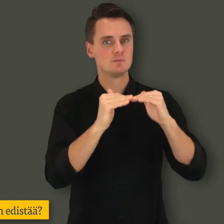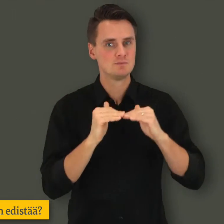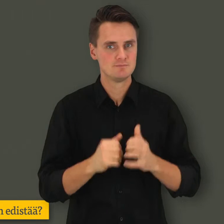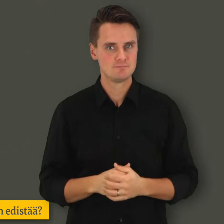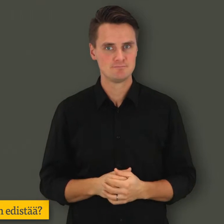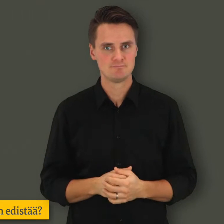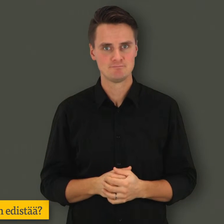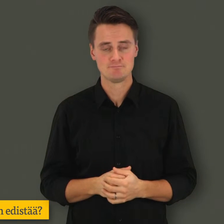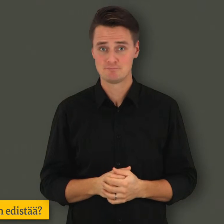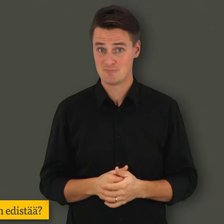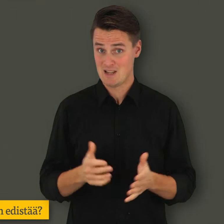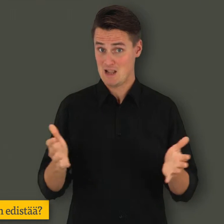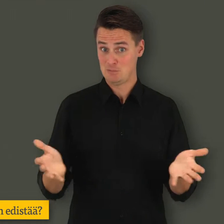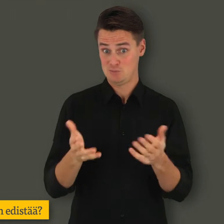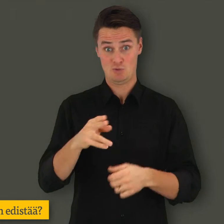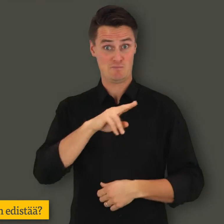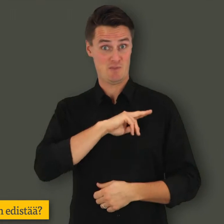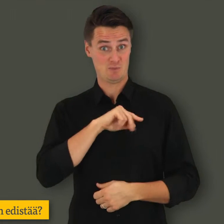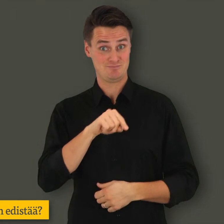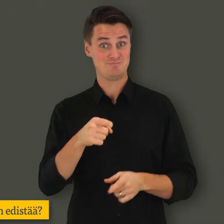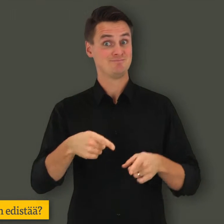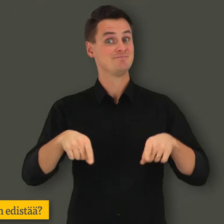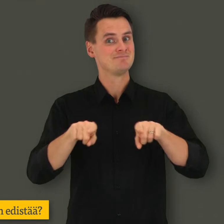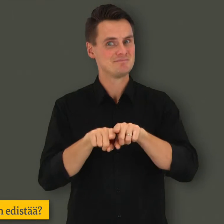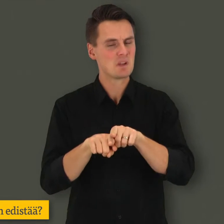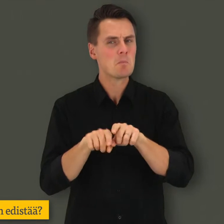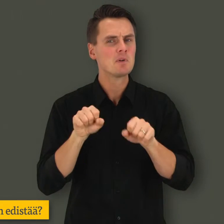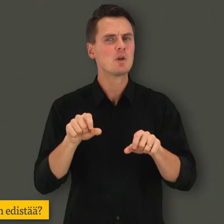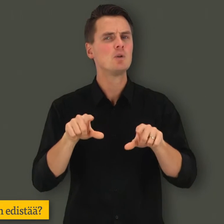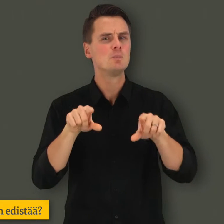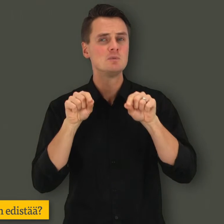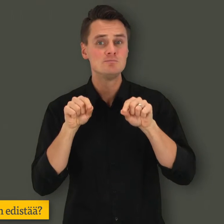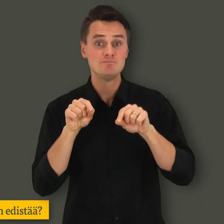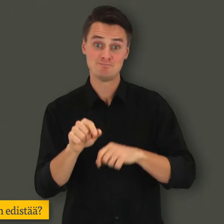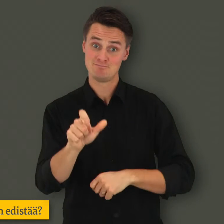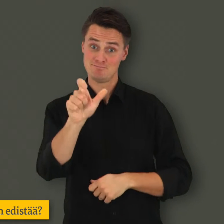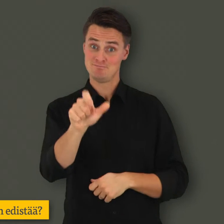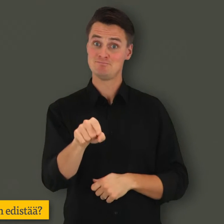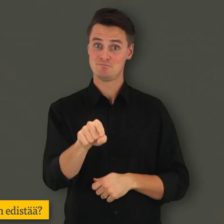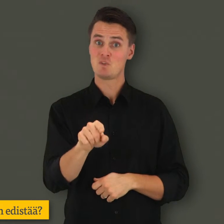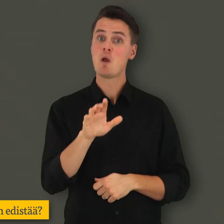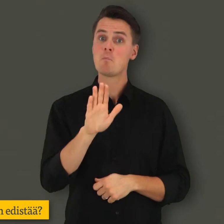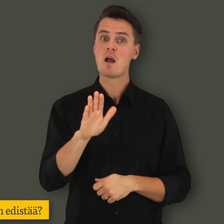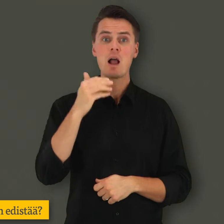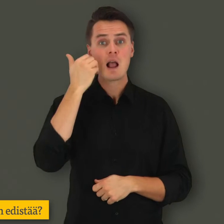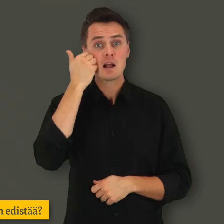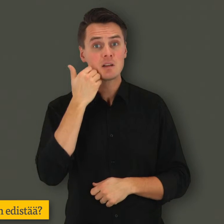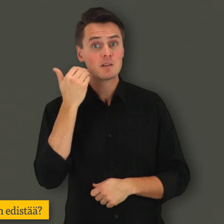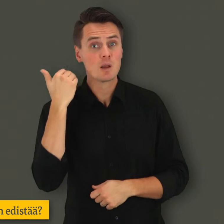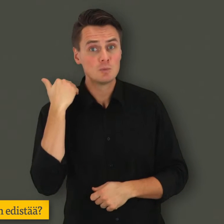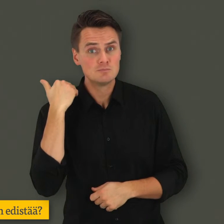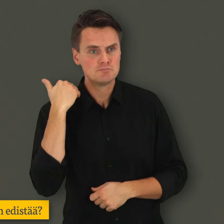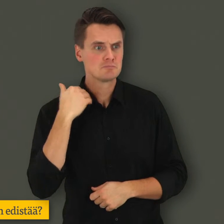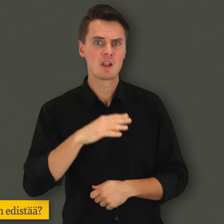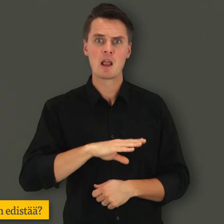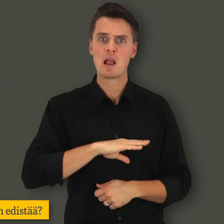omassa toiminnassaan. Edistämisvelvollisuutta toteutettaessa tulee ottaa huomioon alkuperä,